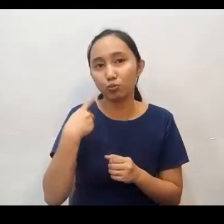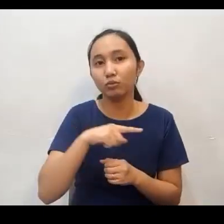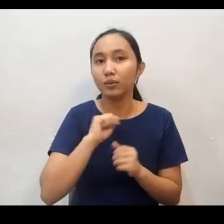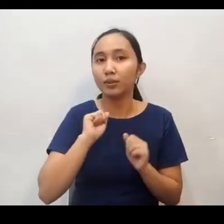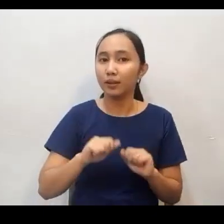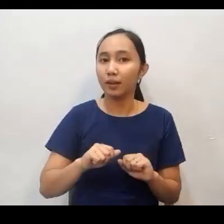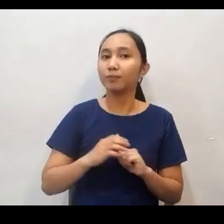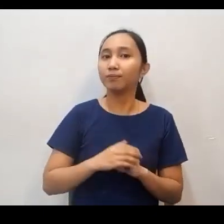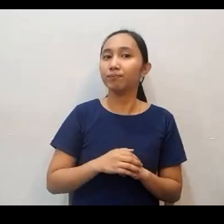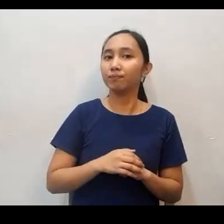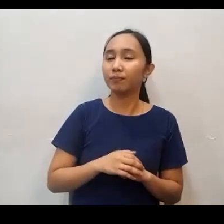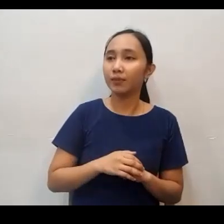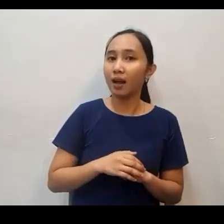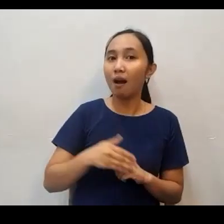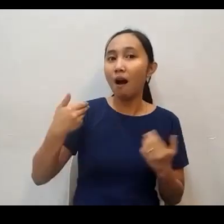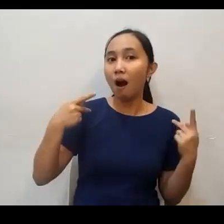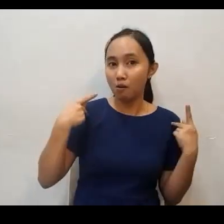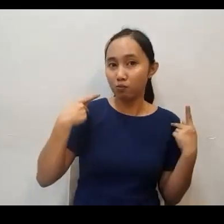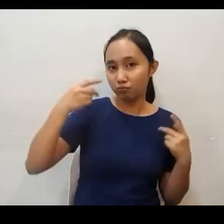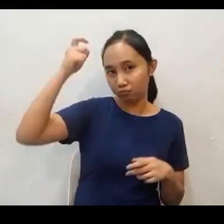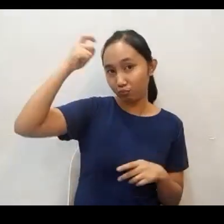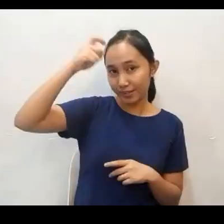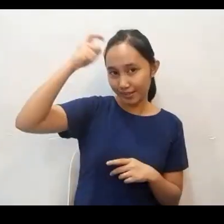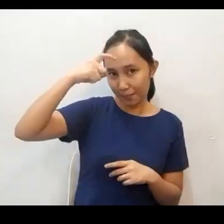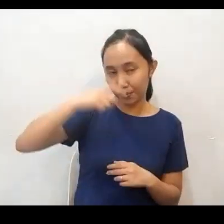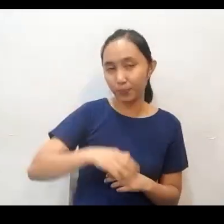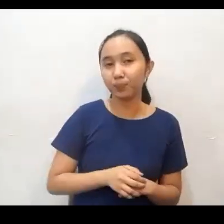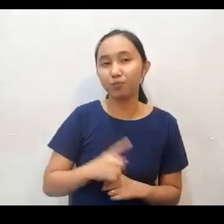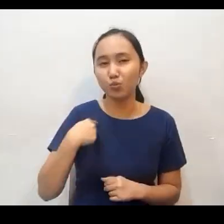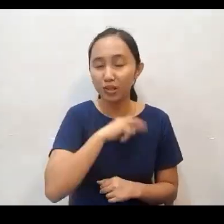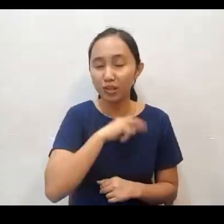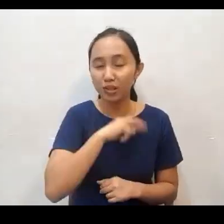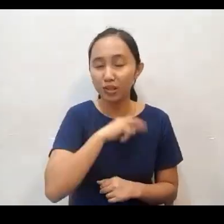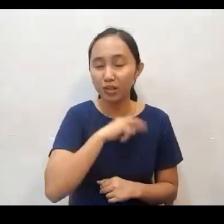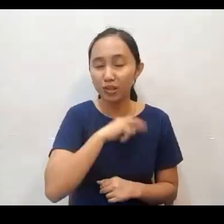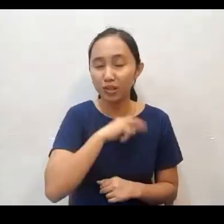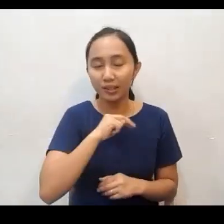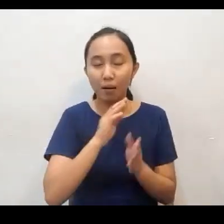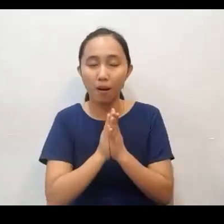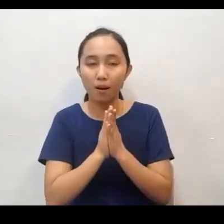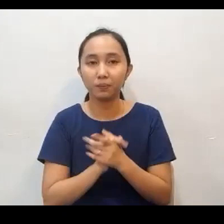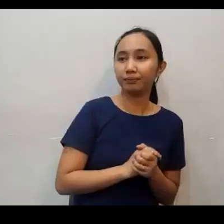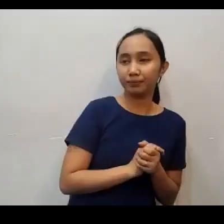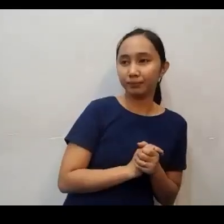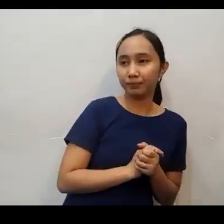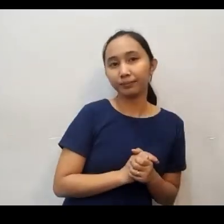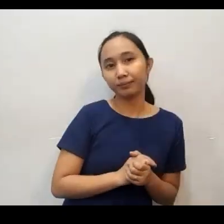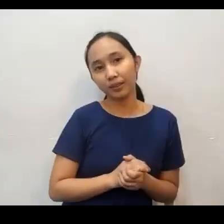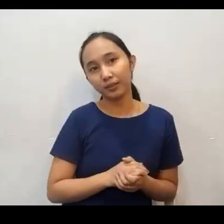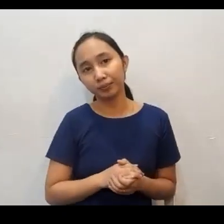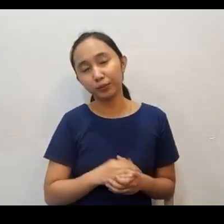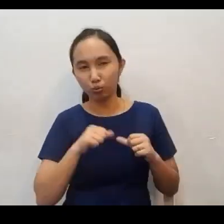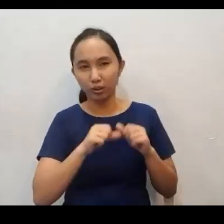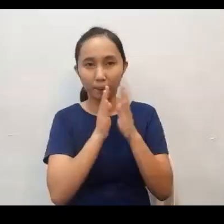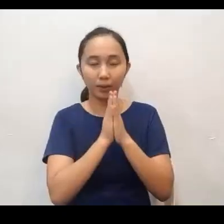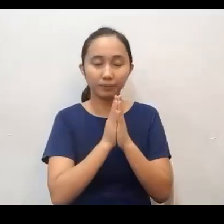makapagliligtas ng ibang mga tao at para bang walang paraan para sa atin na ipakita na tayo ay mga Krisyano. Ngunit kailangan po natin manalangin ng manalangin